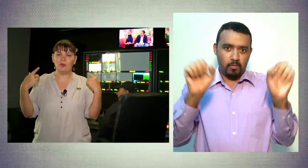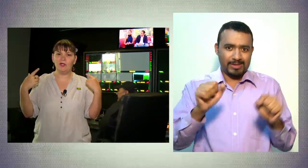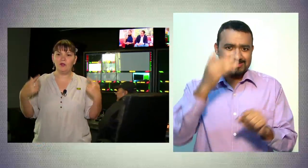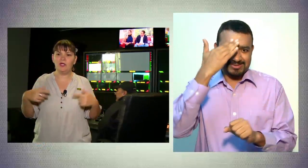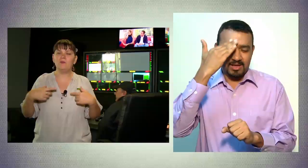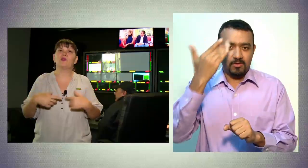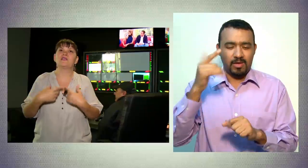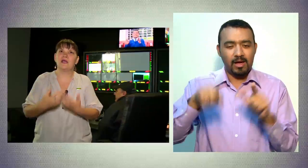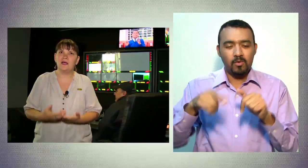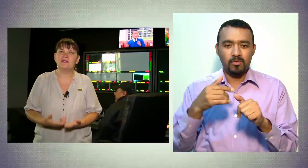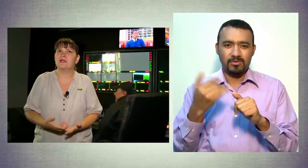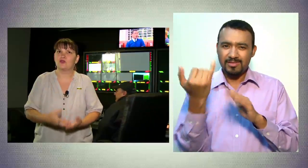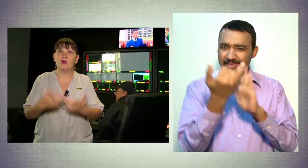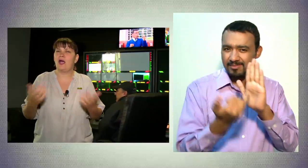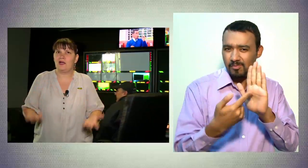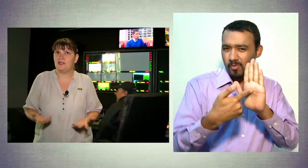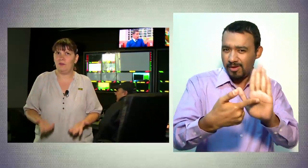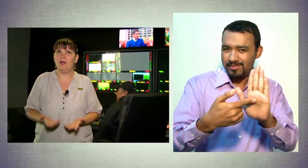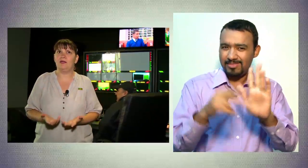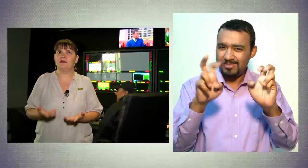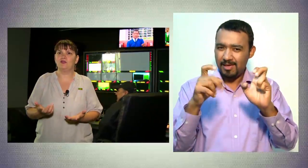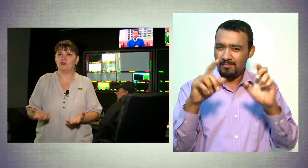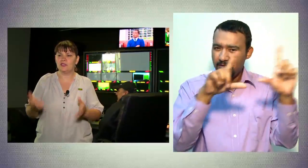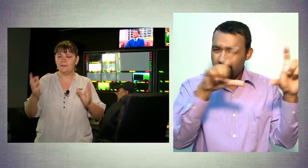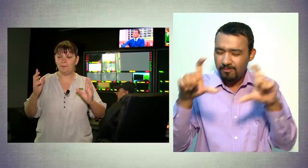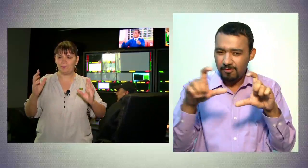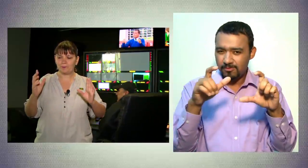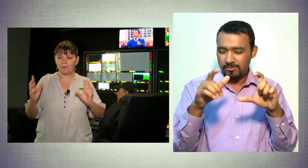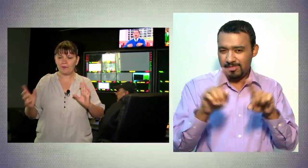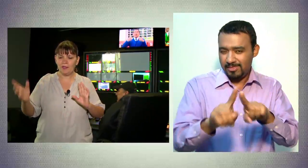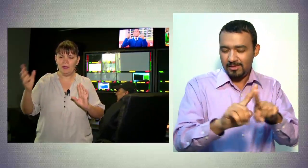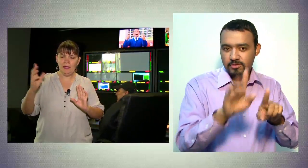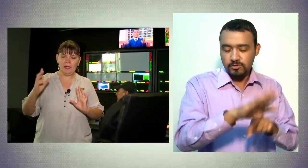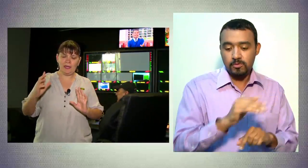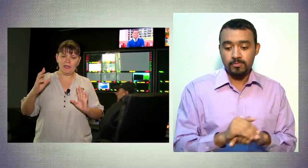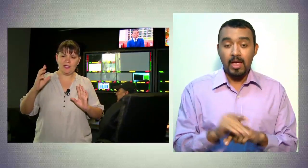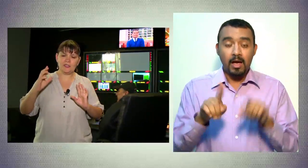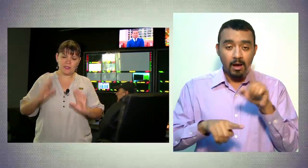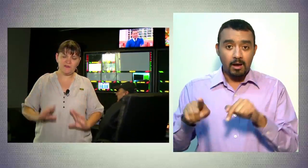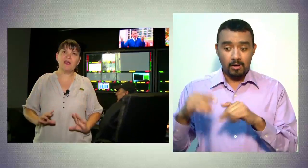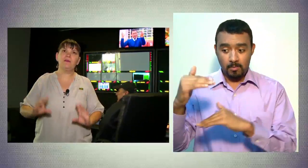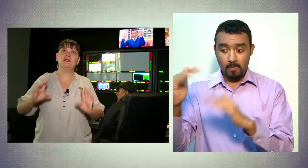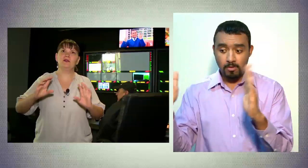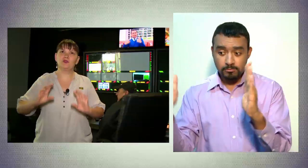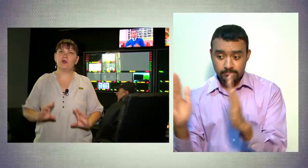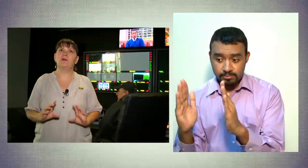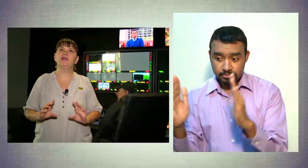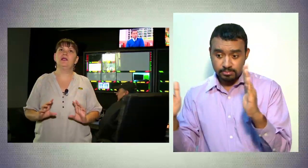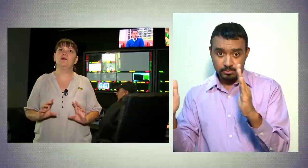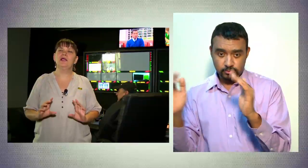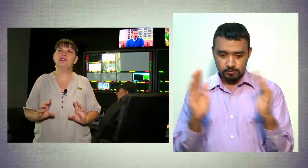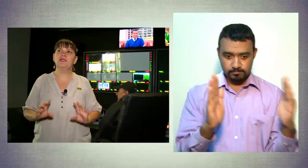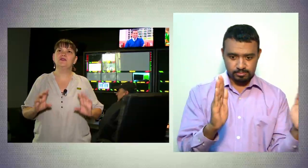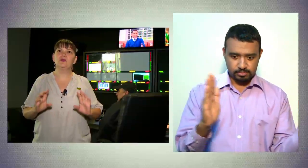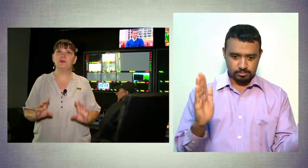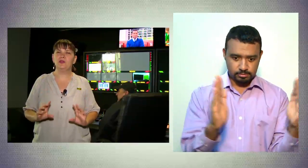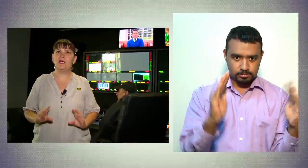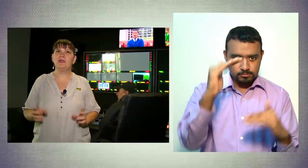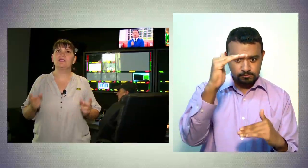pueden oír, pues tengan acceso a las imágenes. Entonces, específicamente los programas de lengua de señas son programas